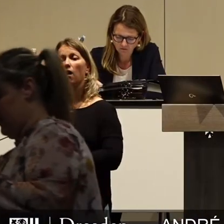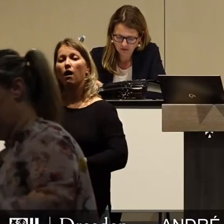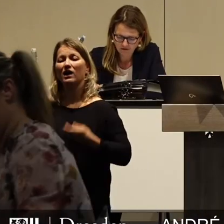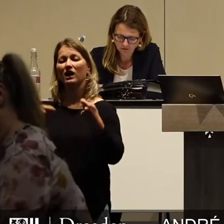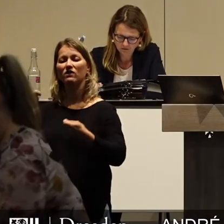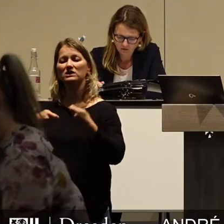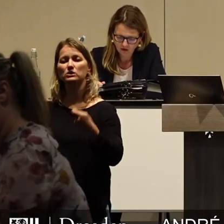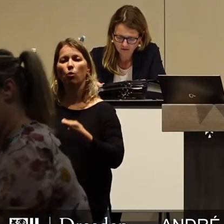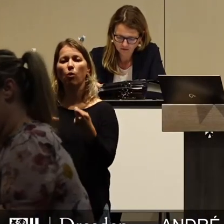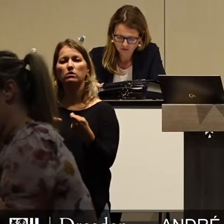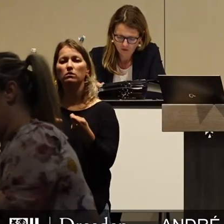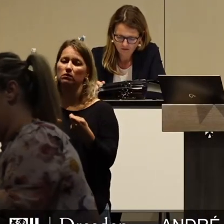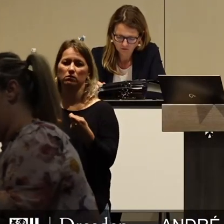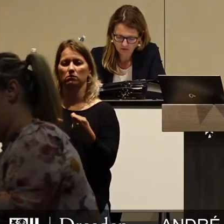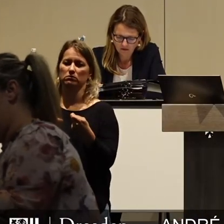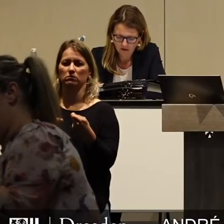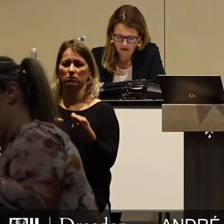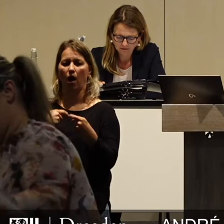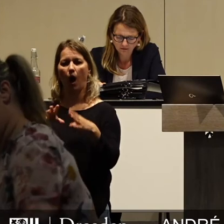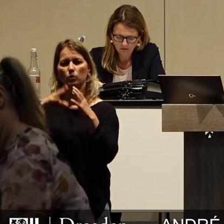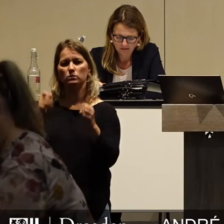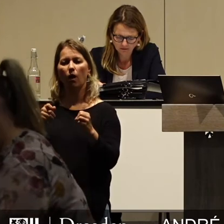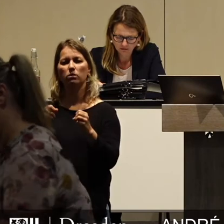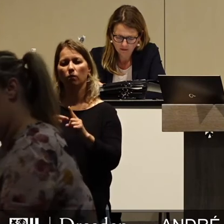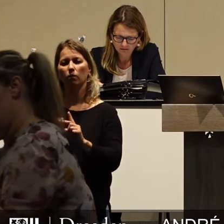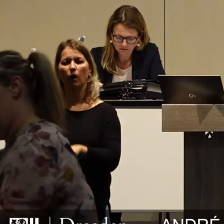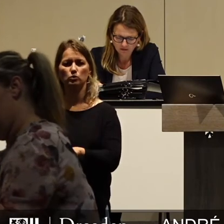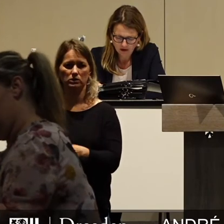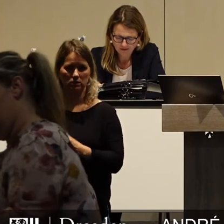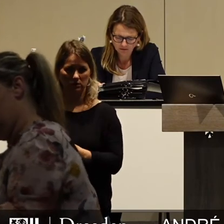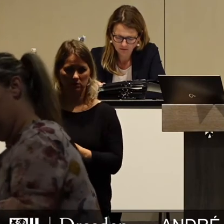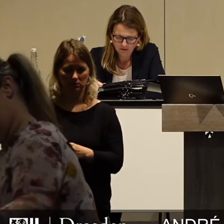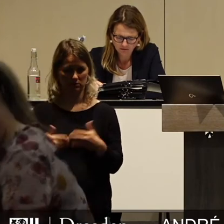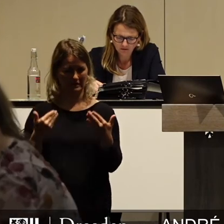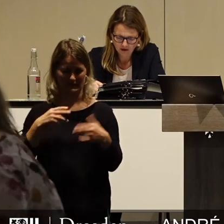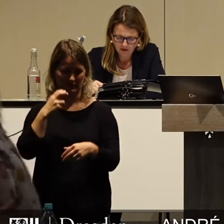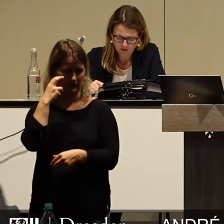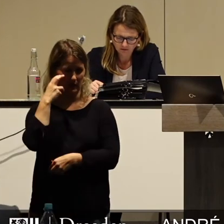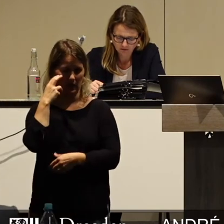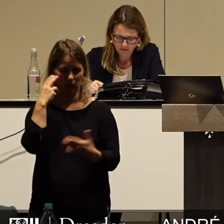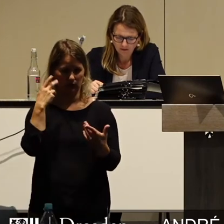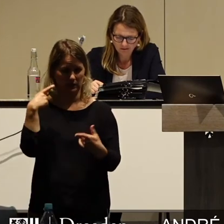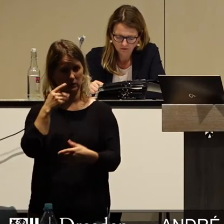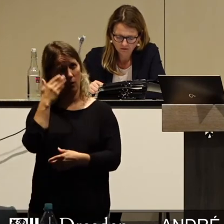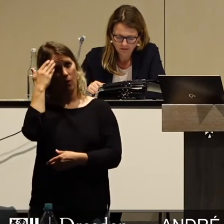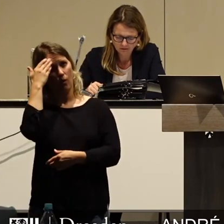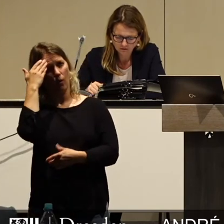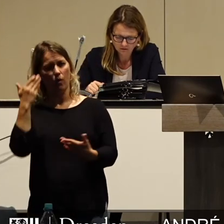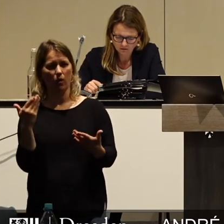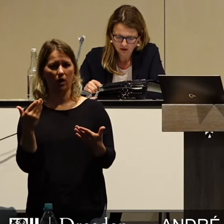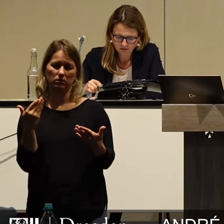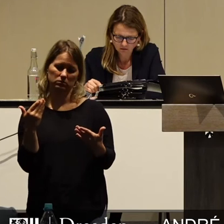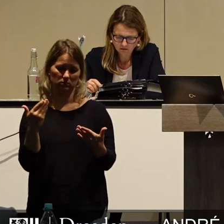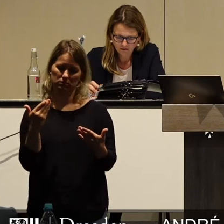kurzfristig aus dem Haushalt finanzieren. Das ist unvernünftig, das ist Ideologie. Und deshalb ist es